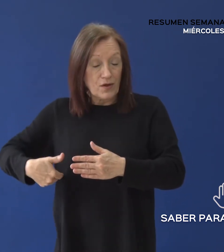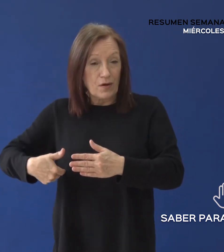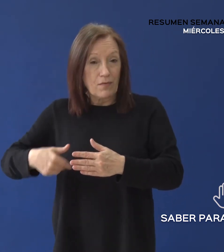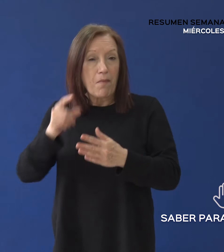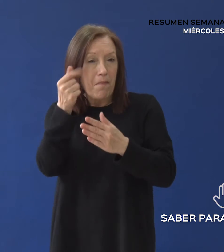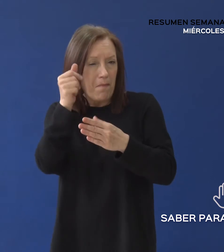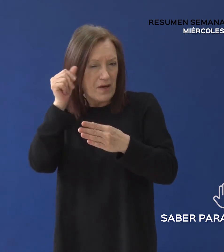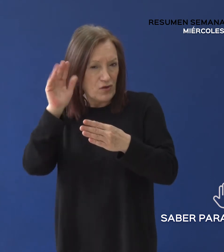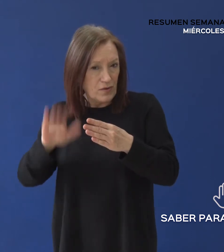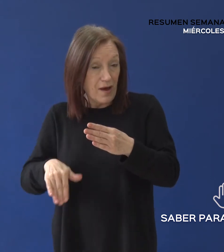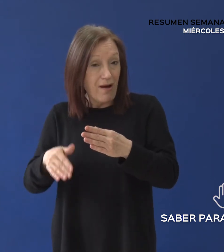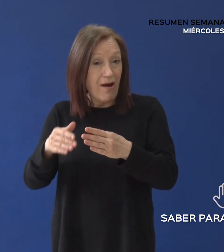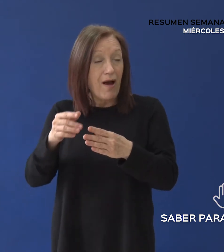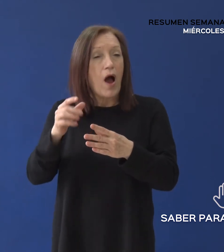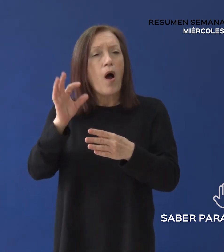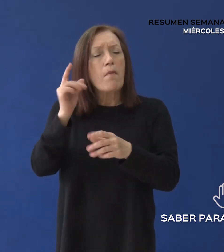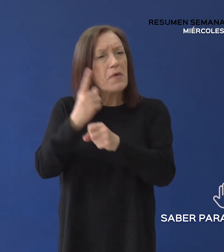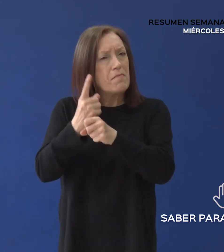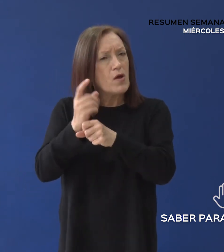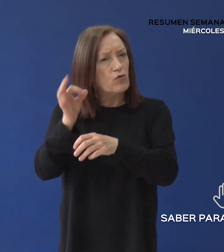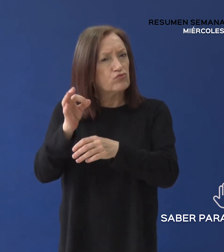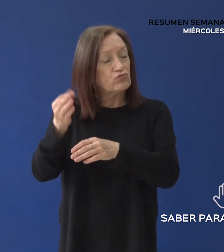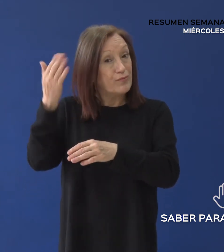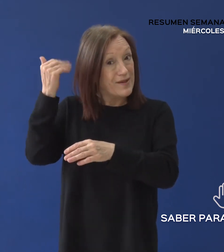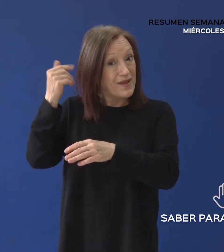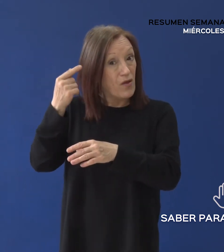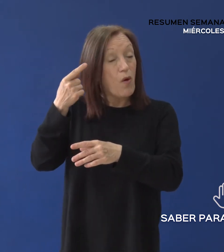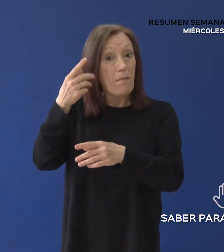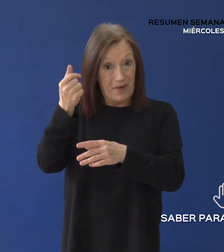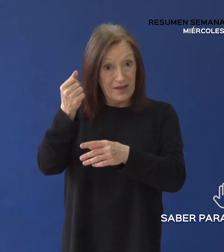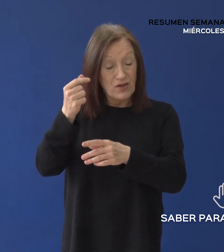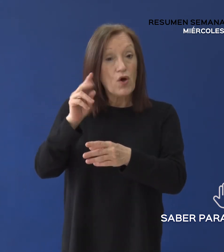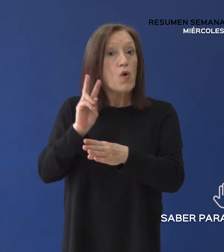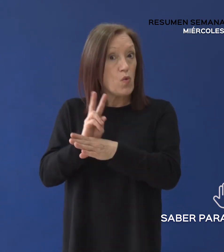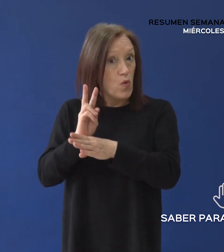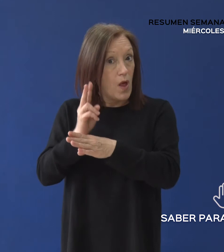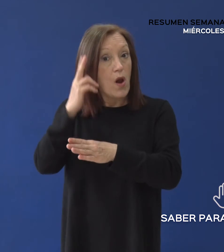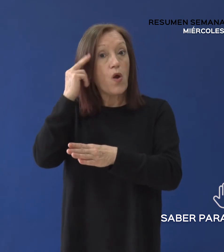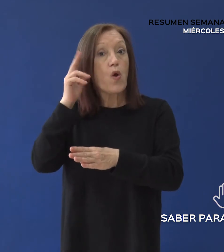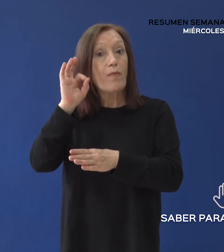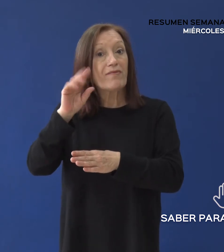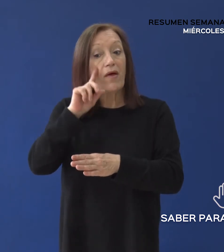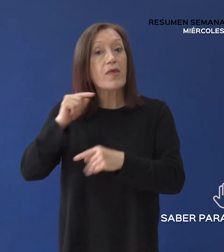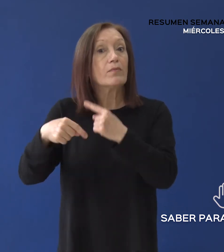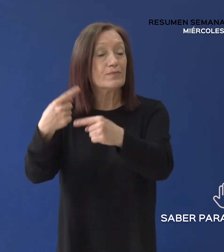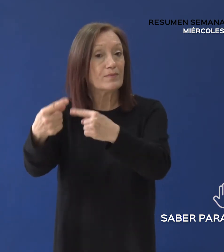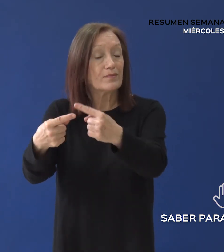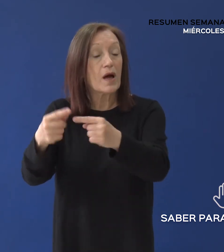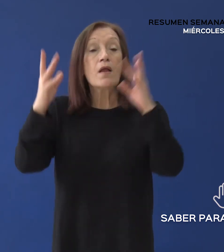precios retrotraídos al 1 de octubre y fijados por 90 días. El programa de nación